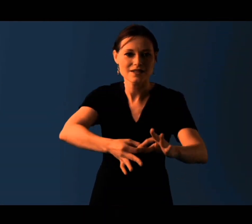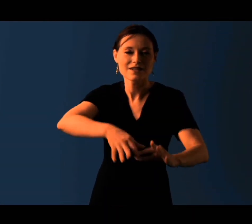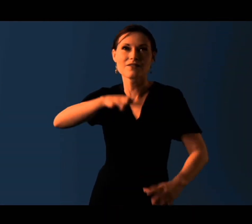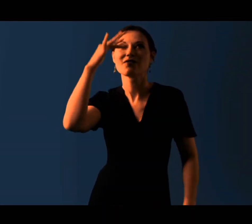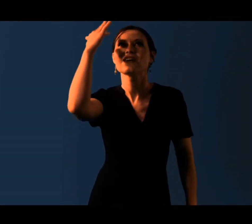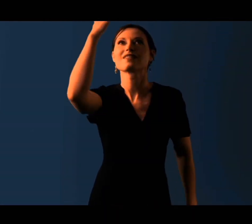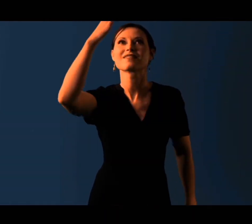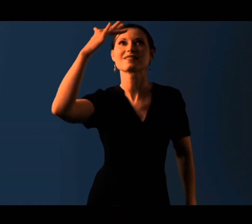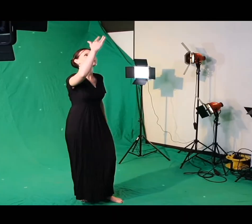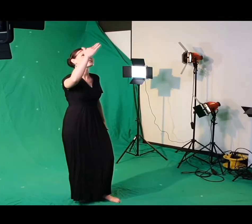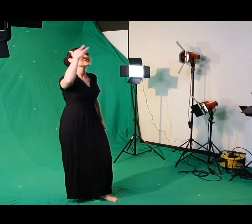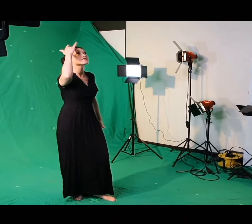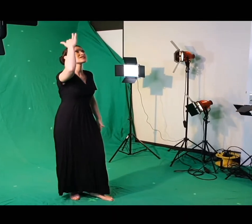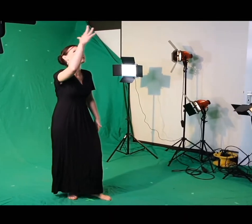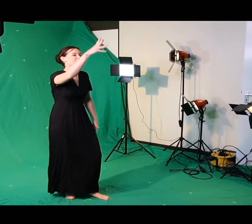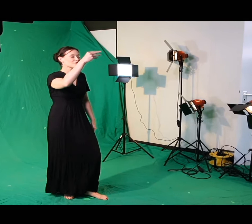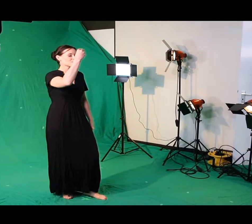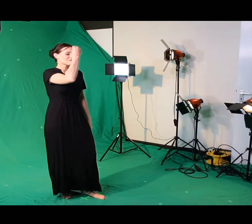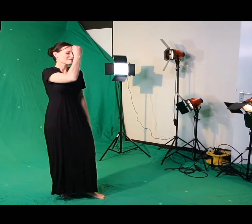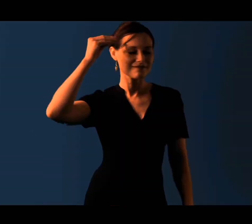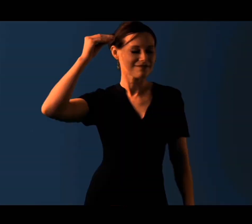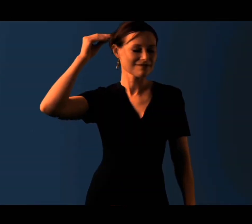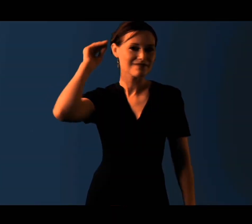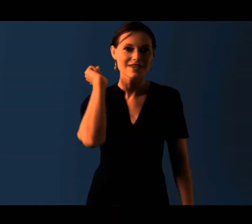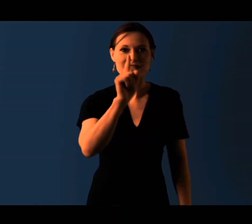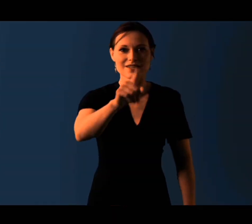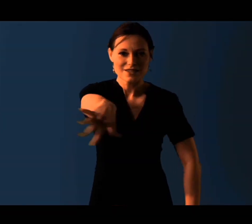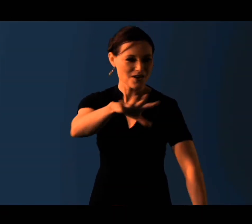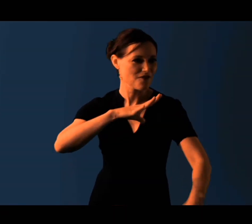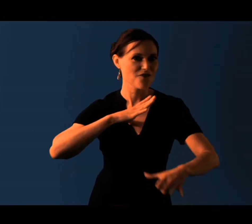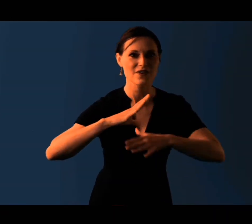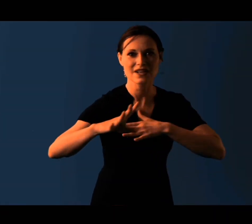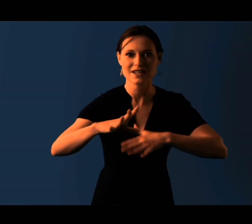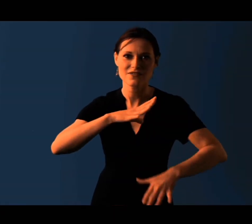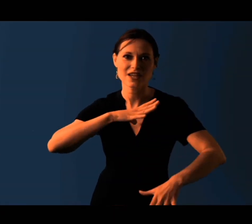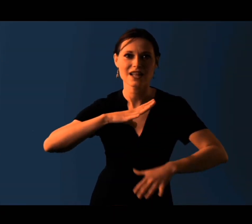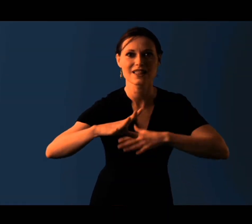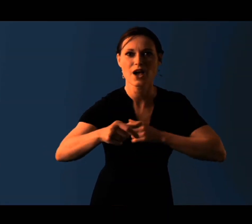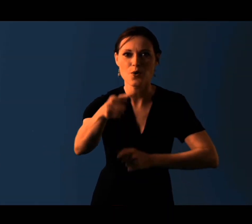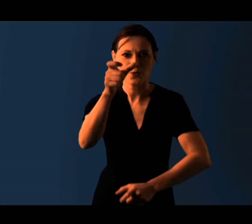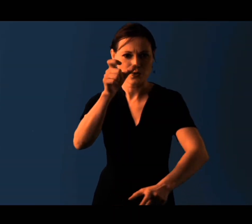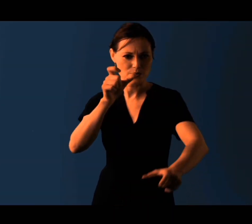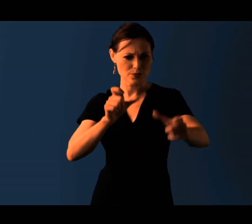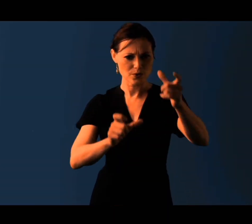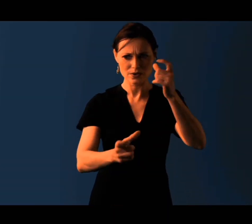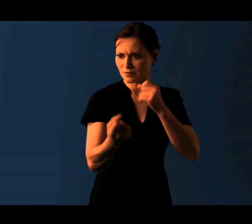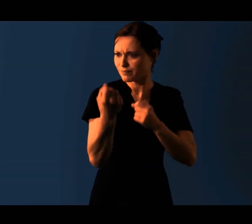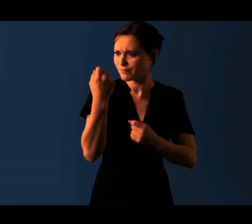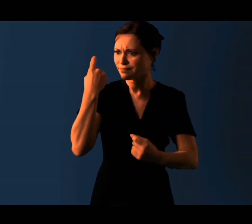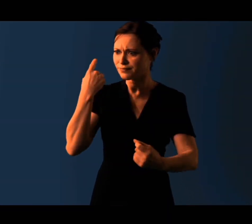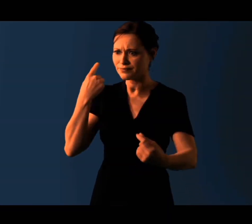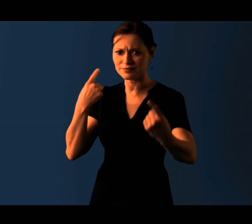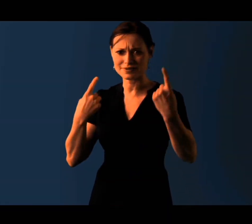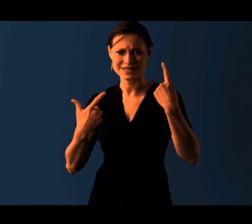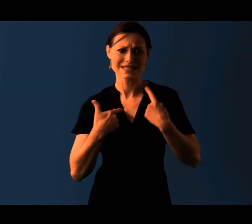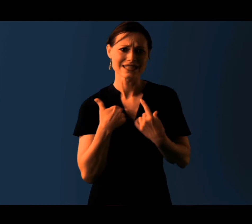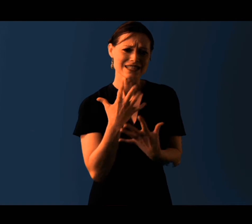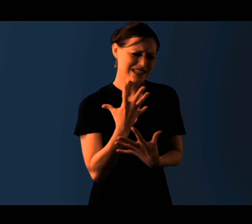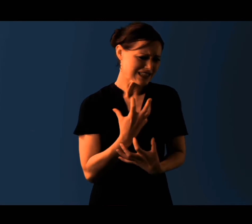L en clair, obscur, qui vit dans la mémoire Tes paroles, elles s'envolent comme une lente en chinois Je derive, je